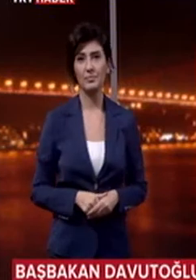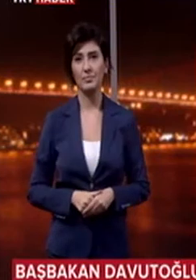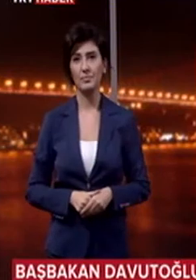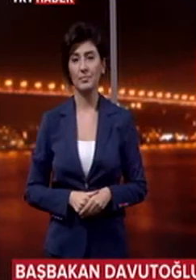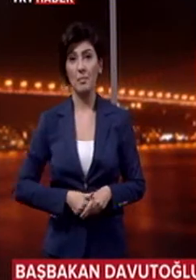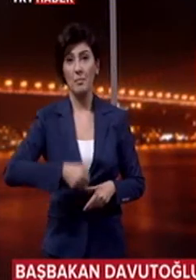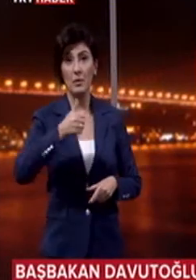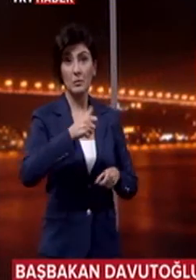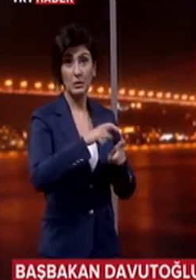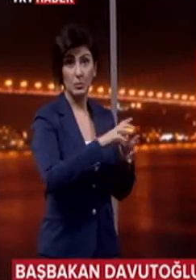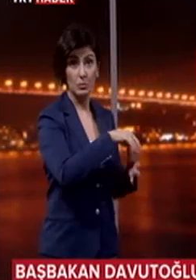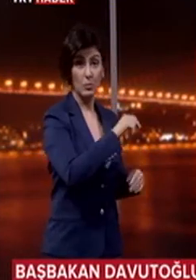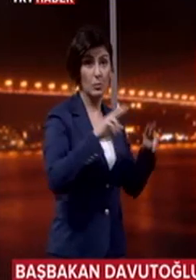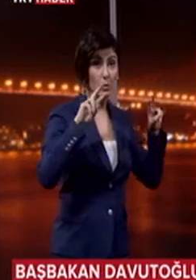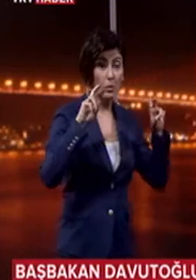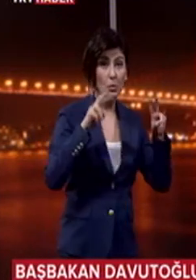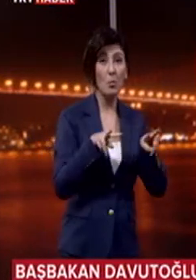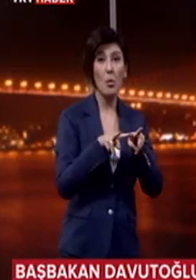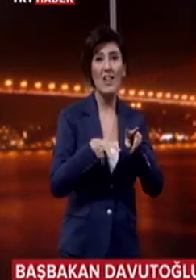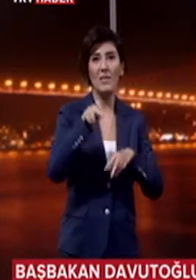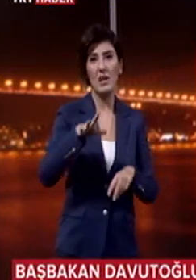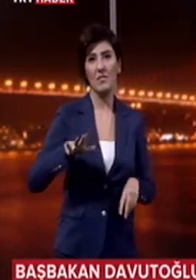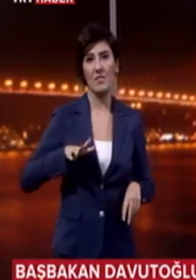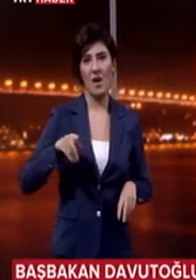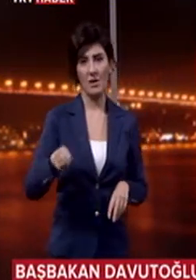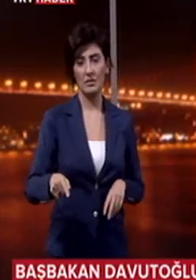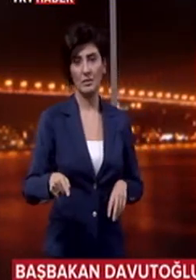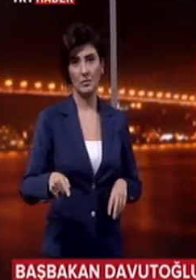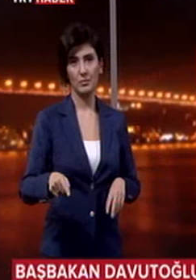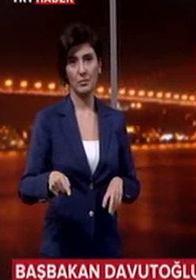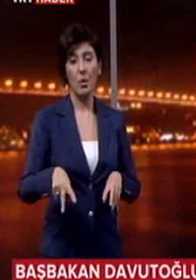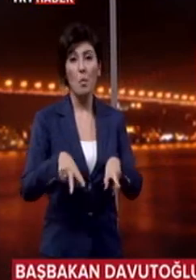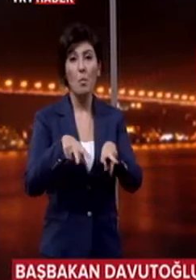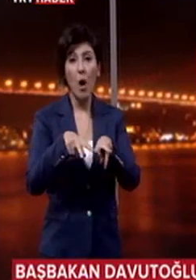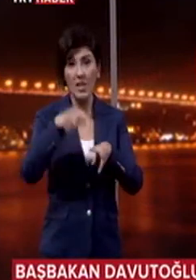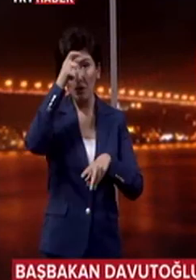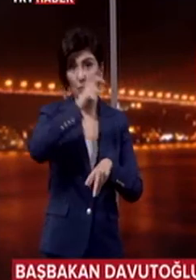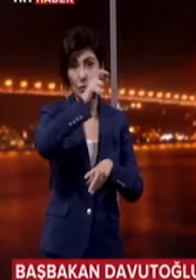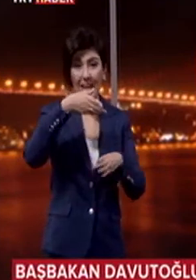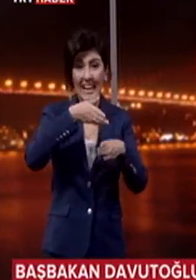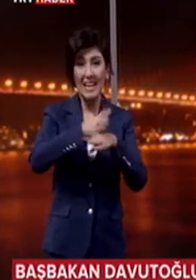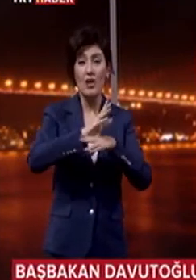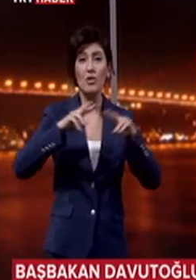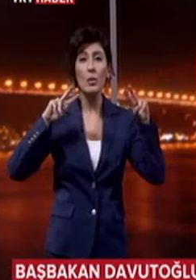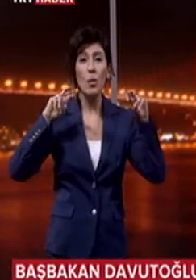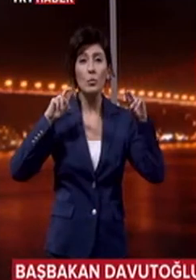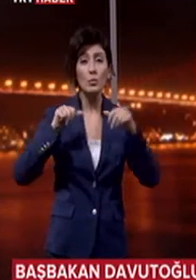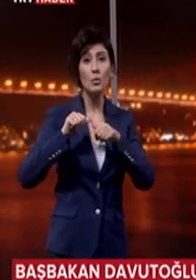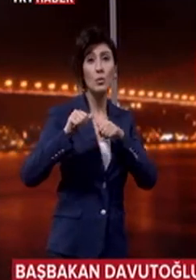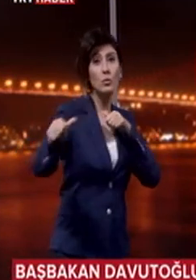Davutoğlu'nun gündeminde muhalefet partileri de vardı. Muhalefeti Türkiye'nin gerçek gündemine uzak olmakla eleştiren